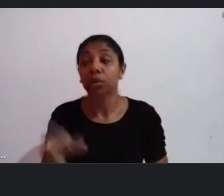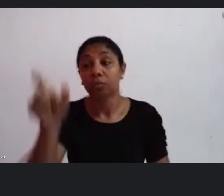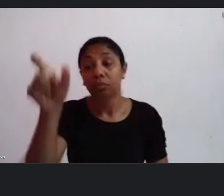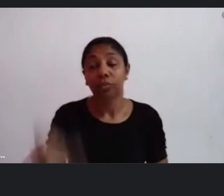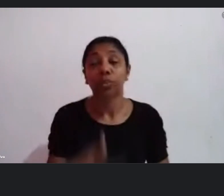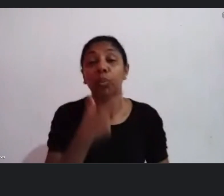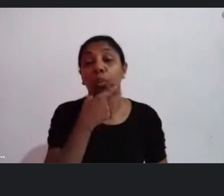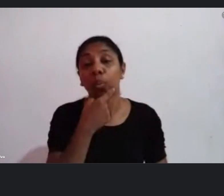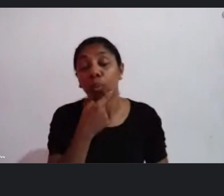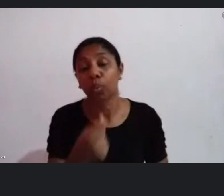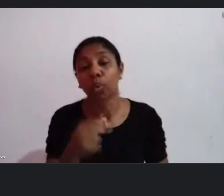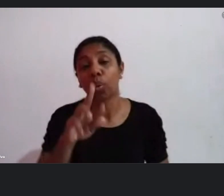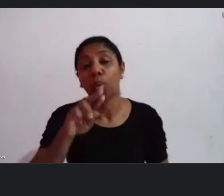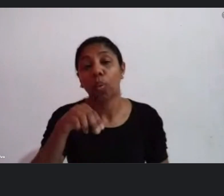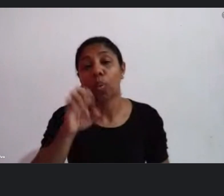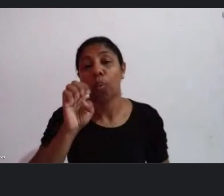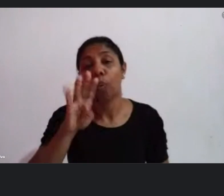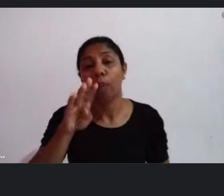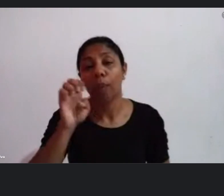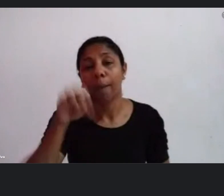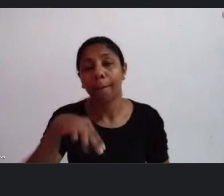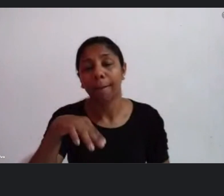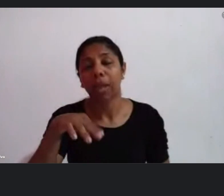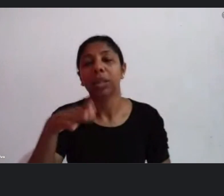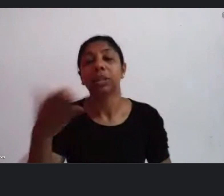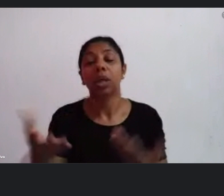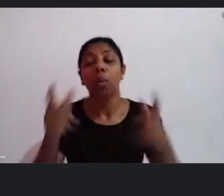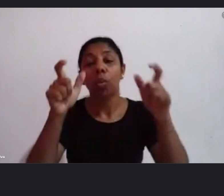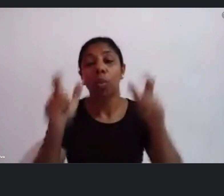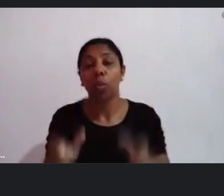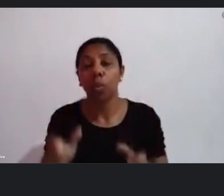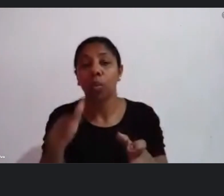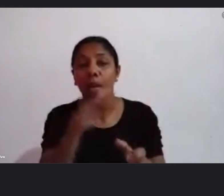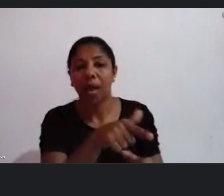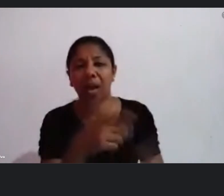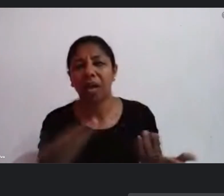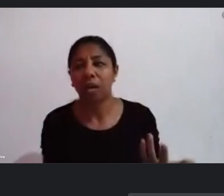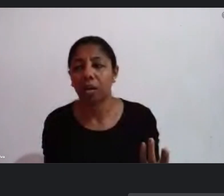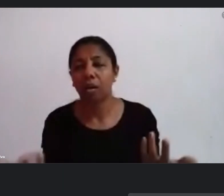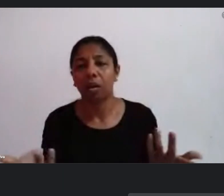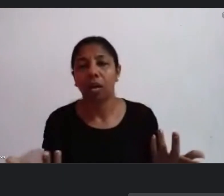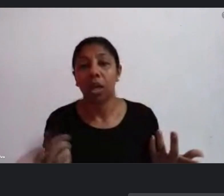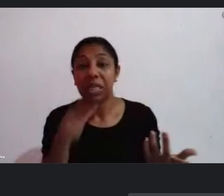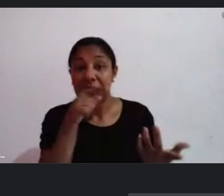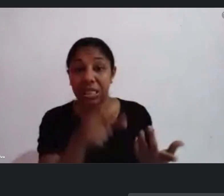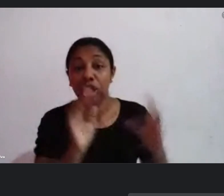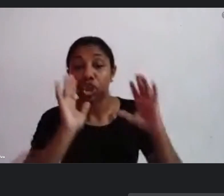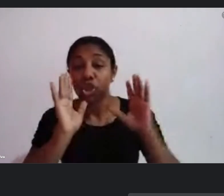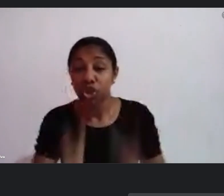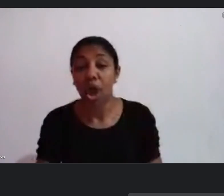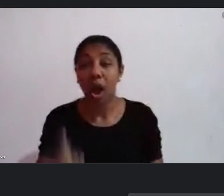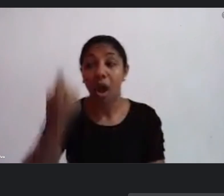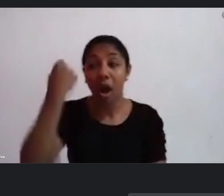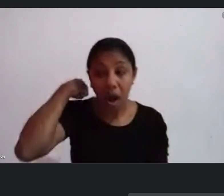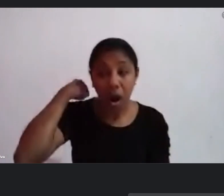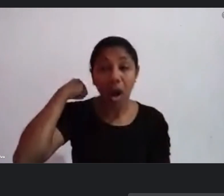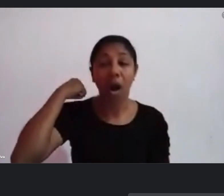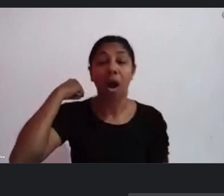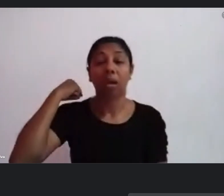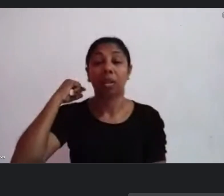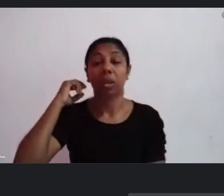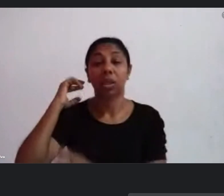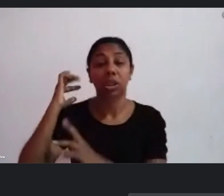sobre esse lugar que você tem aí em Sagílio se historicamente já foi sala de cinema ou lugar de exibição